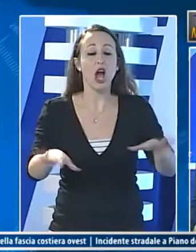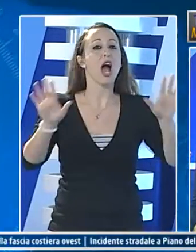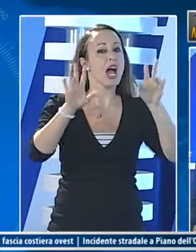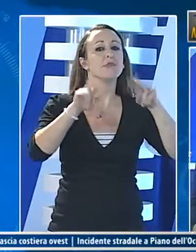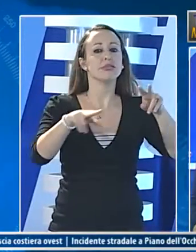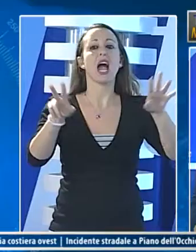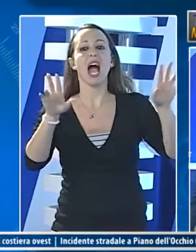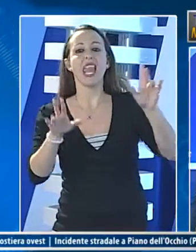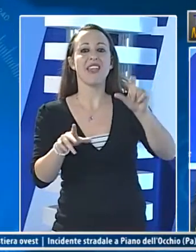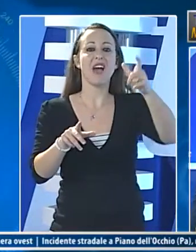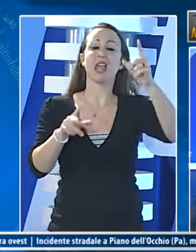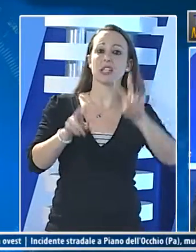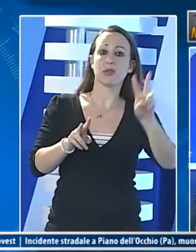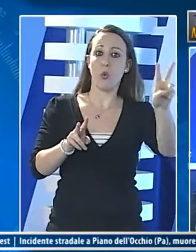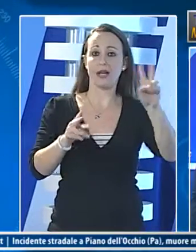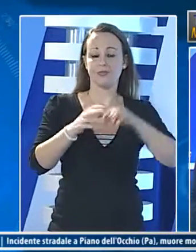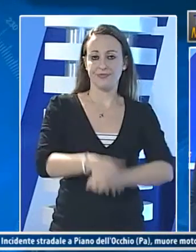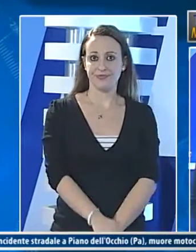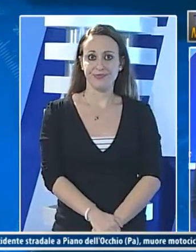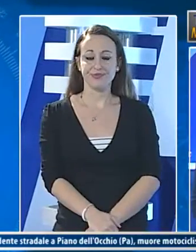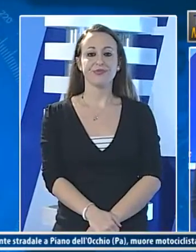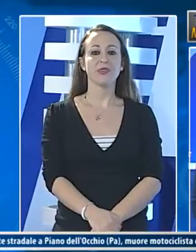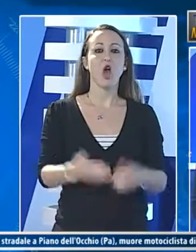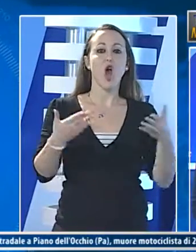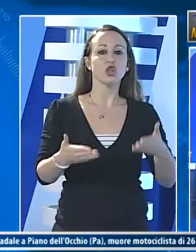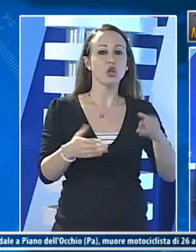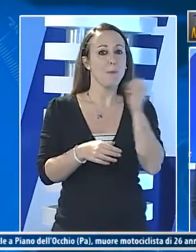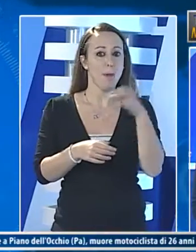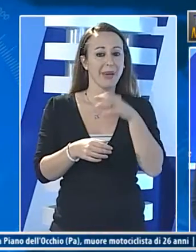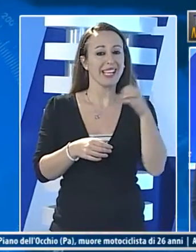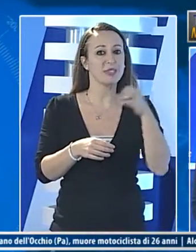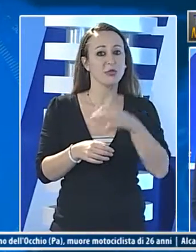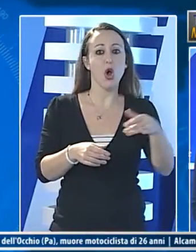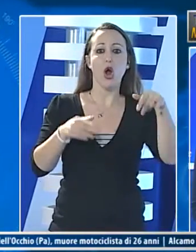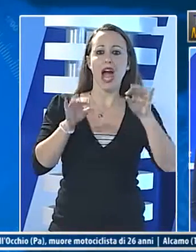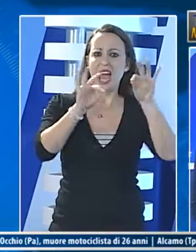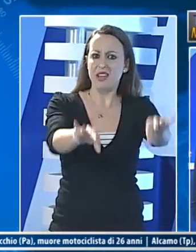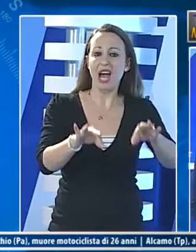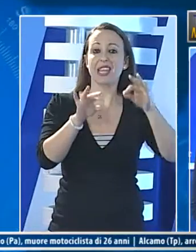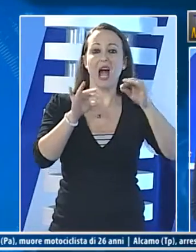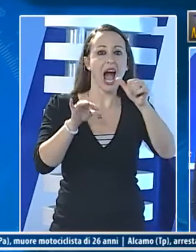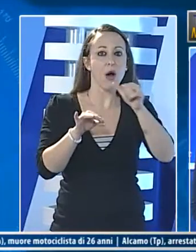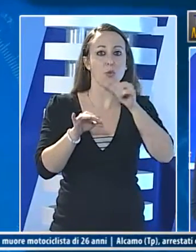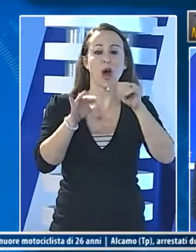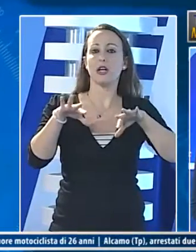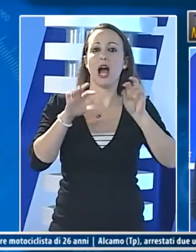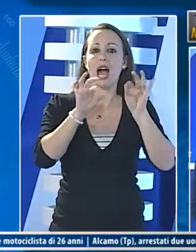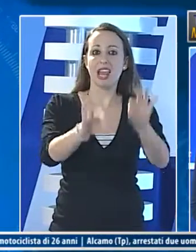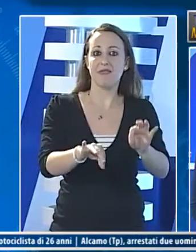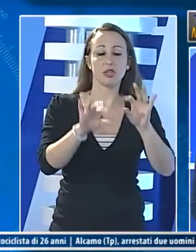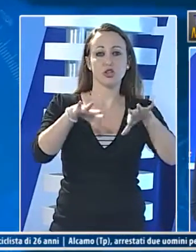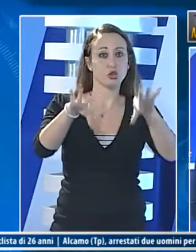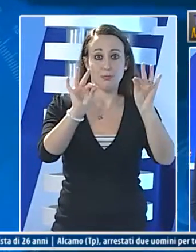livello 2 da oggi pomeriggio l'erogazione idrica verrà sospesa nei comuni della fascia costiera